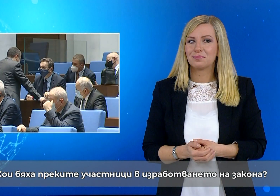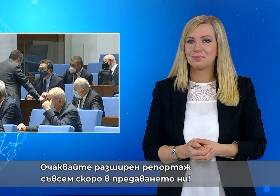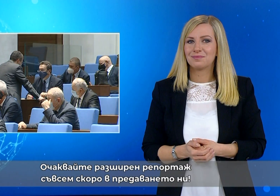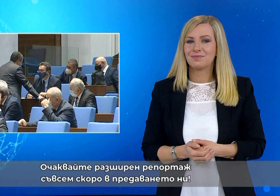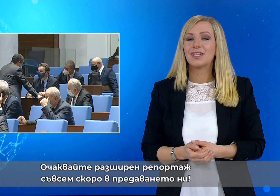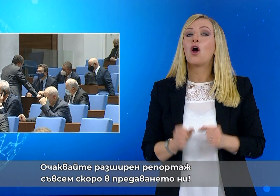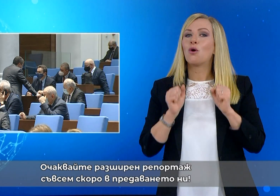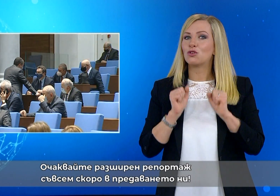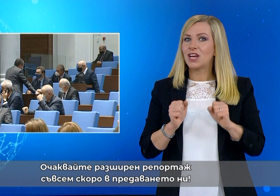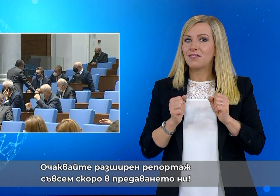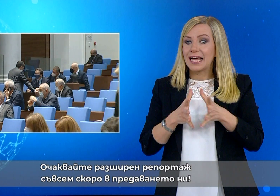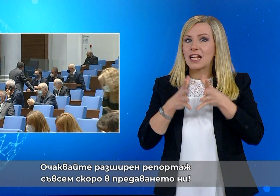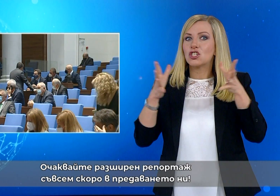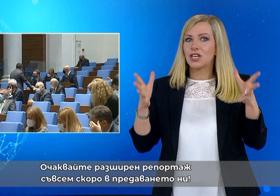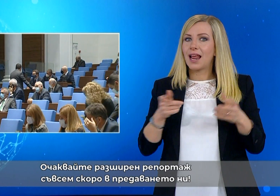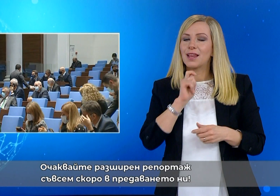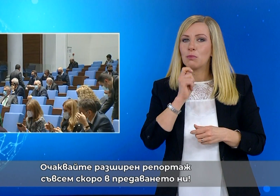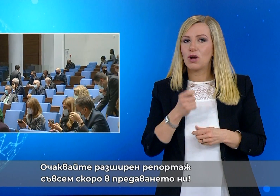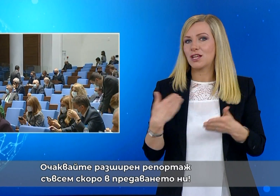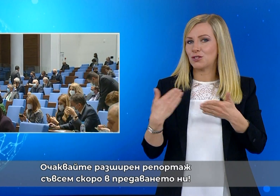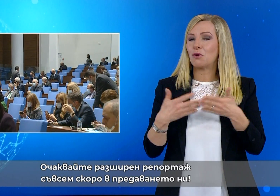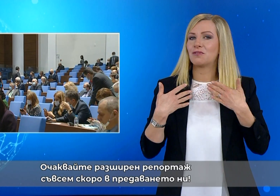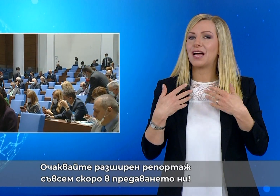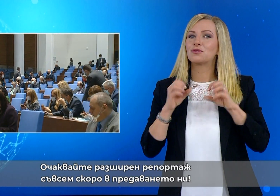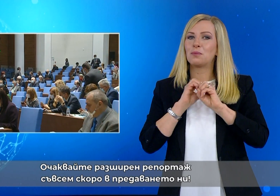Очаквайте разширен репортаж съвсем скоро в предаването ни.